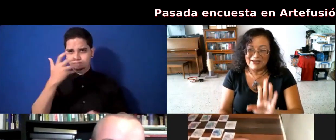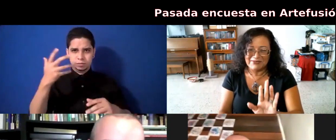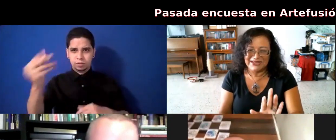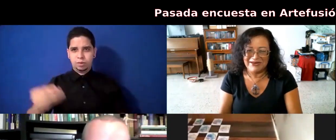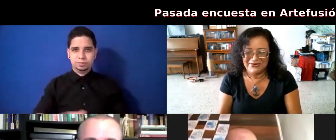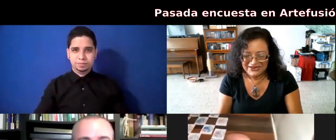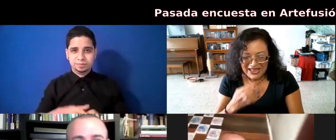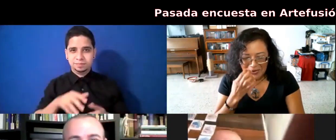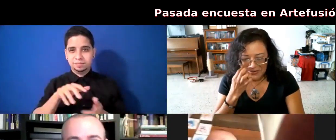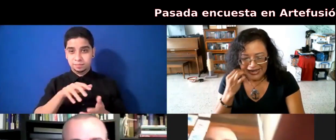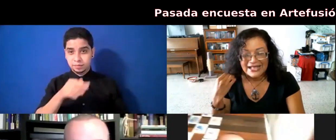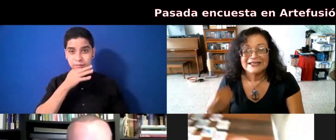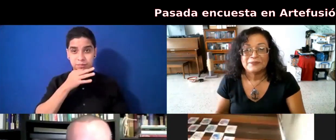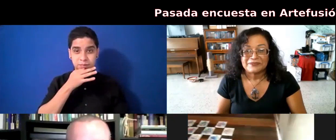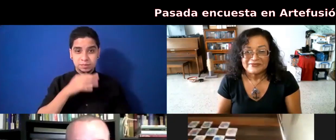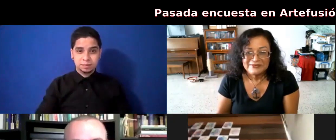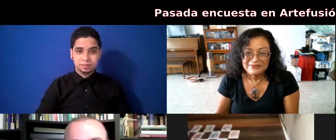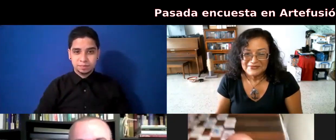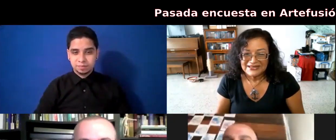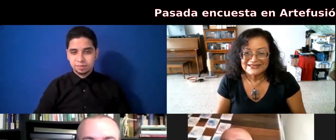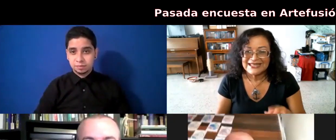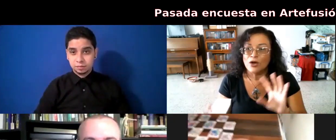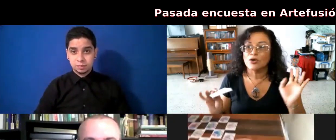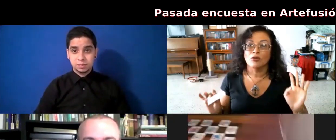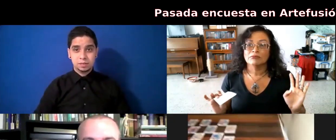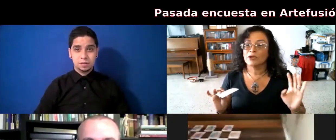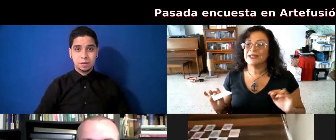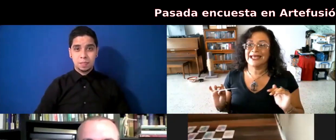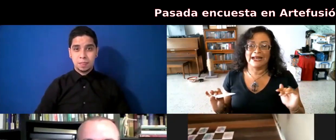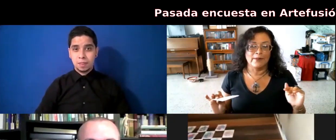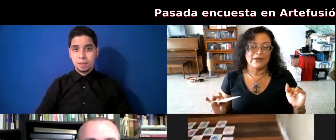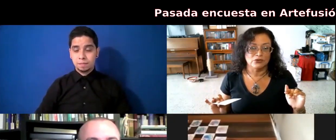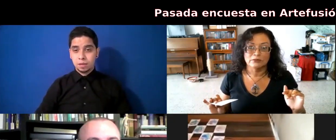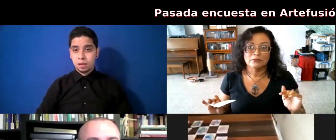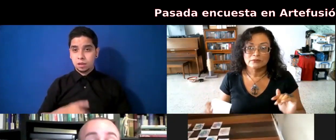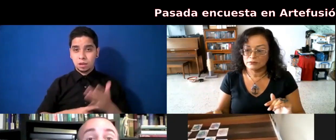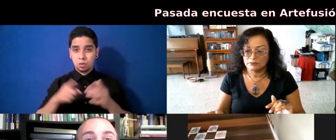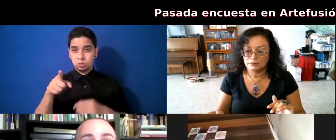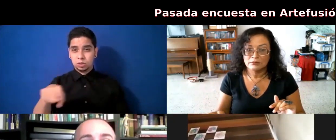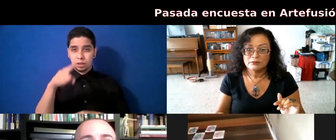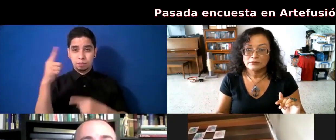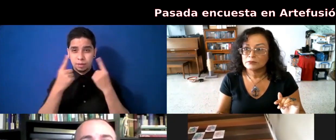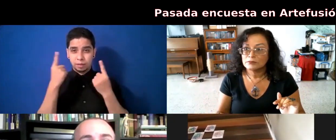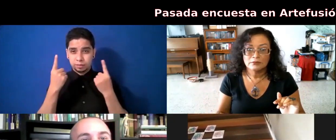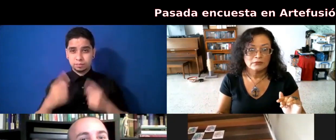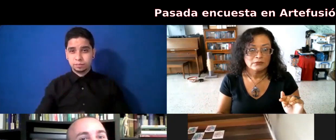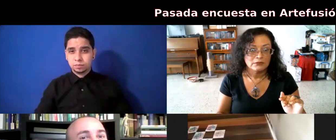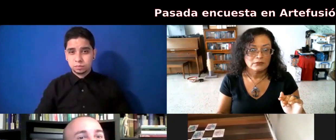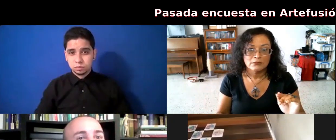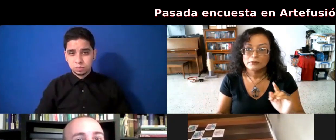Ya mismo, ya mismo. Aquí estamos, aquí estamos. ¿Dí o no? ¿Qué ustedes creen que pasó? Pues mira, yo creo que se fue bastante pareja